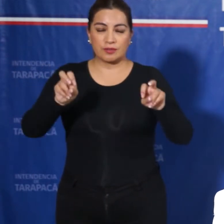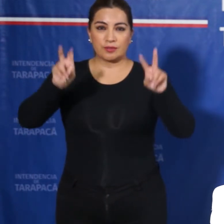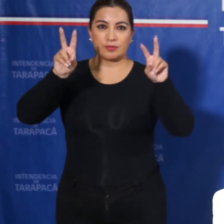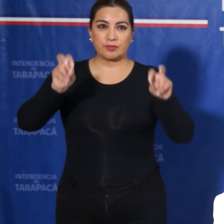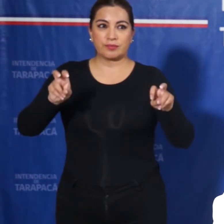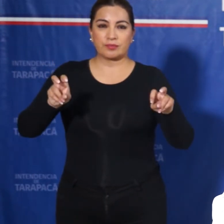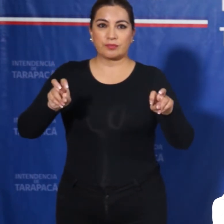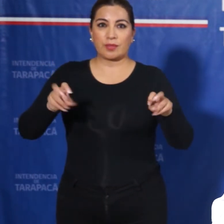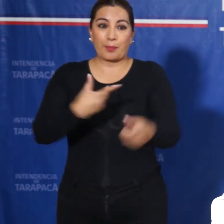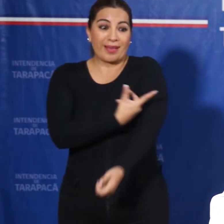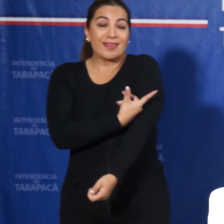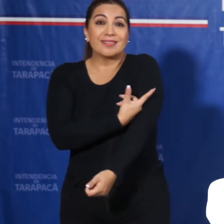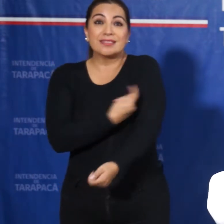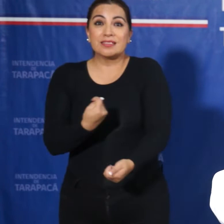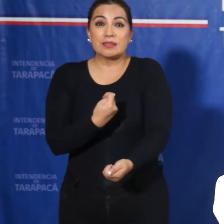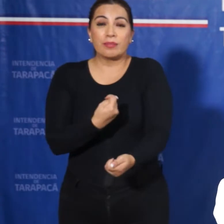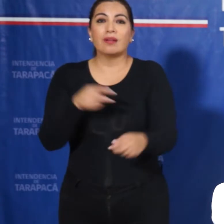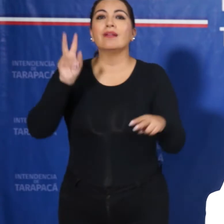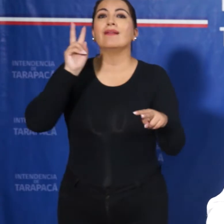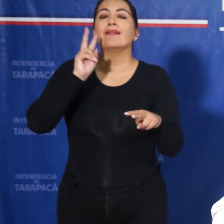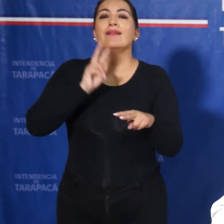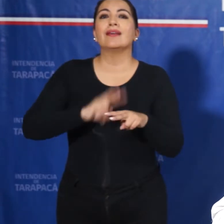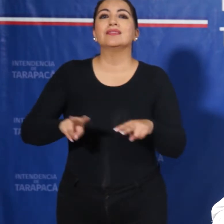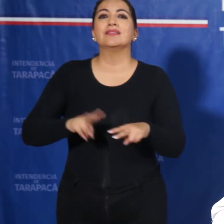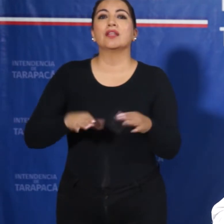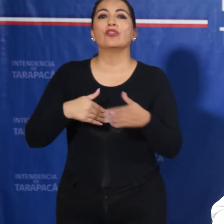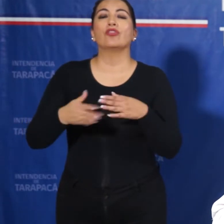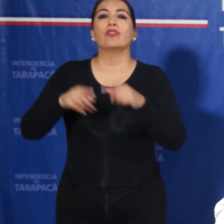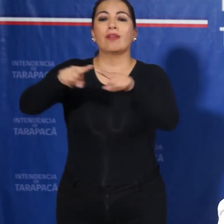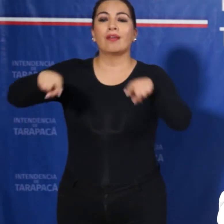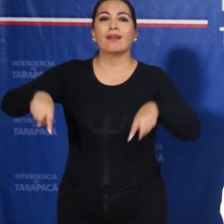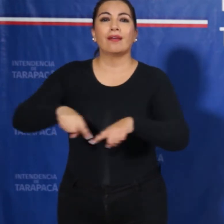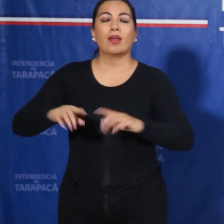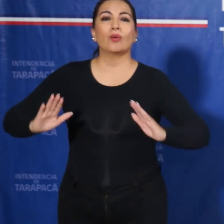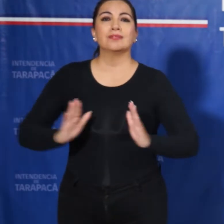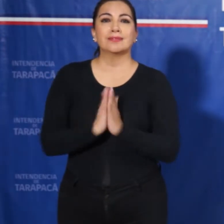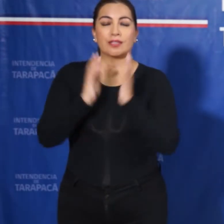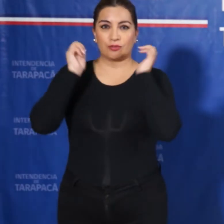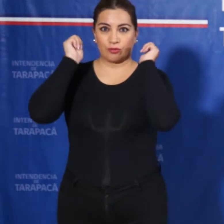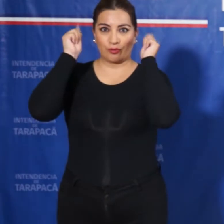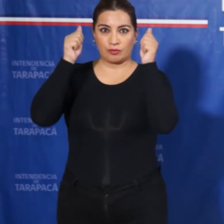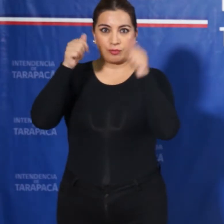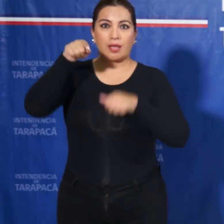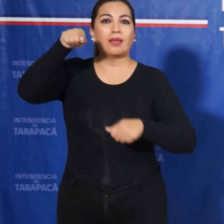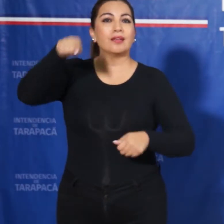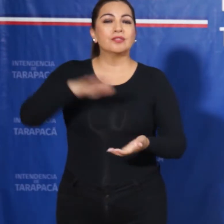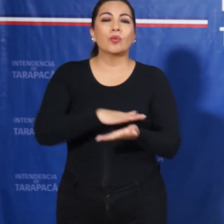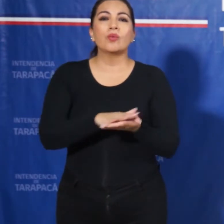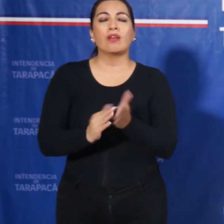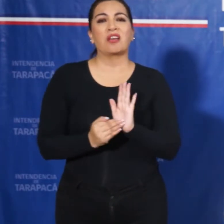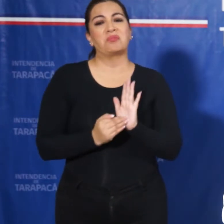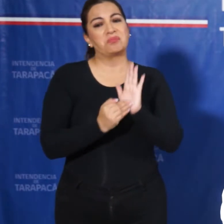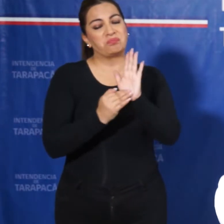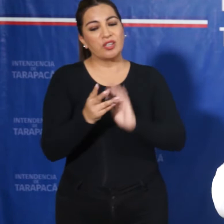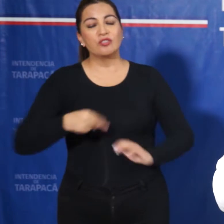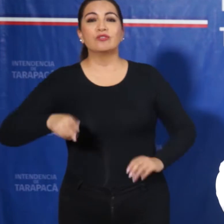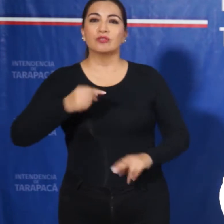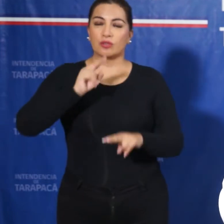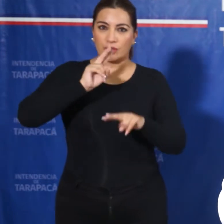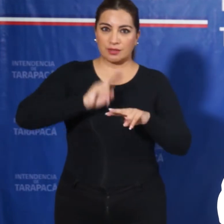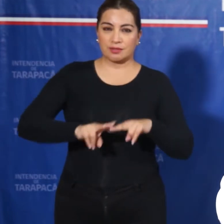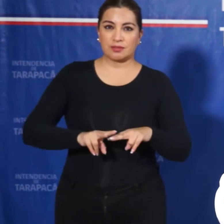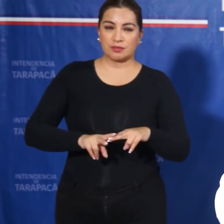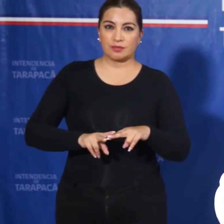la extracción de sangre la va a hacer en las dependencias de la Universidad de Santo Tomás. Por lo tanto, un ejemplo de lo que estamos haciendo entre